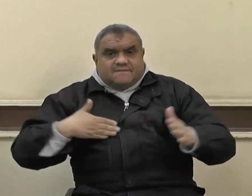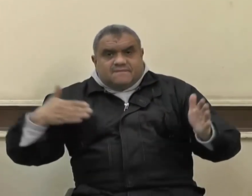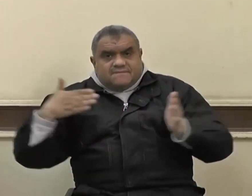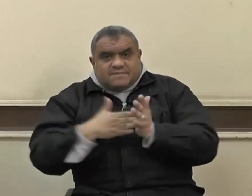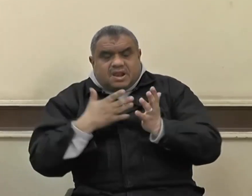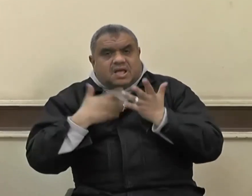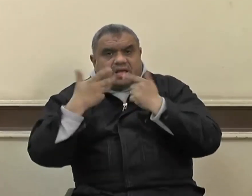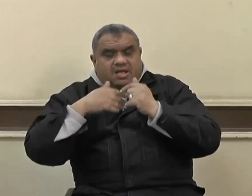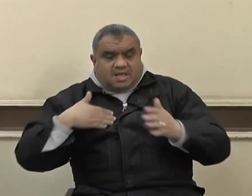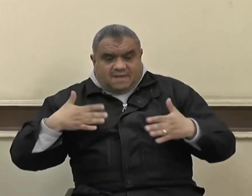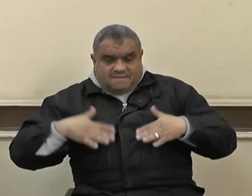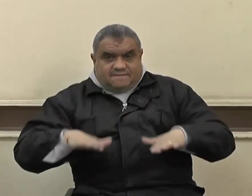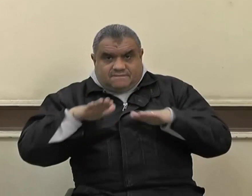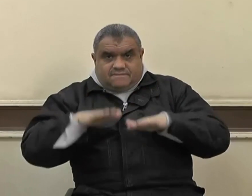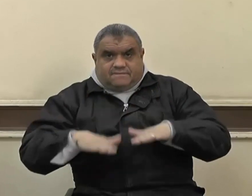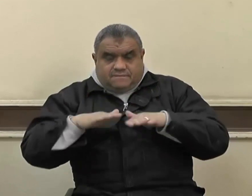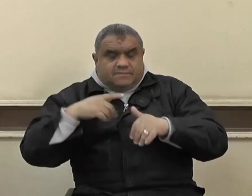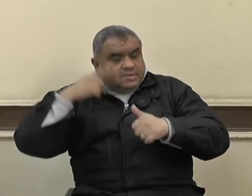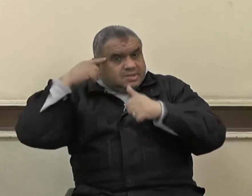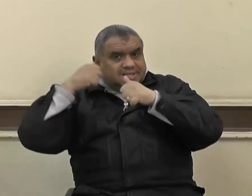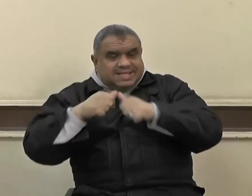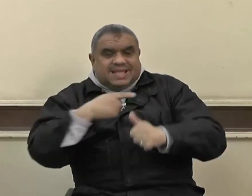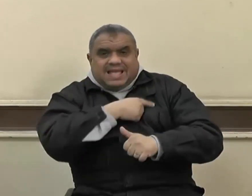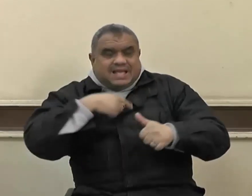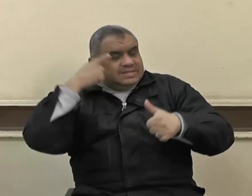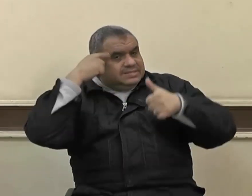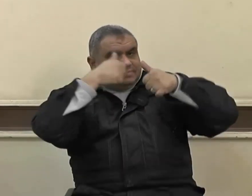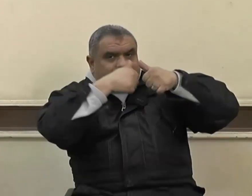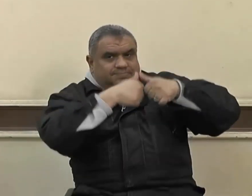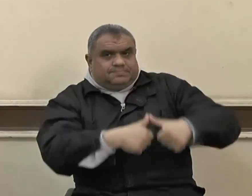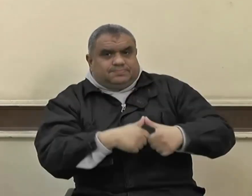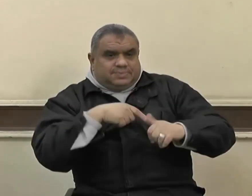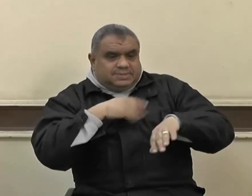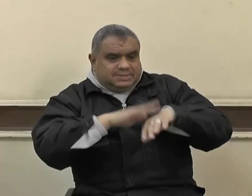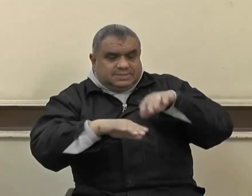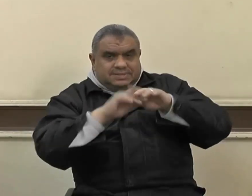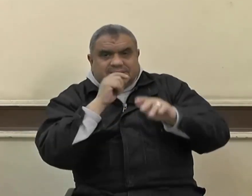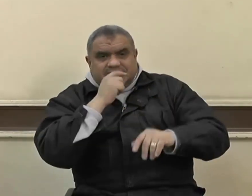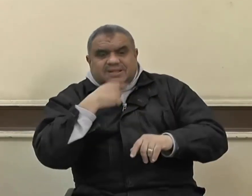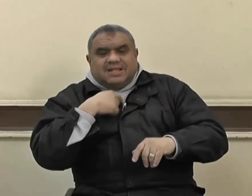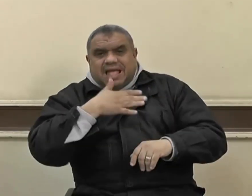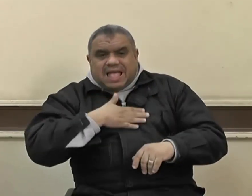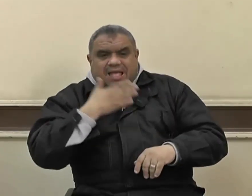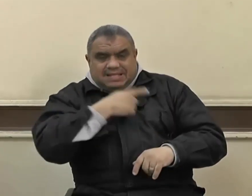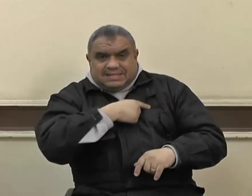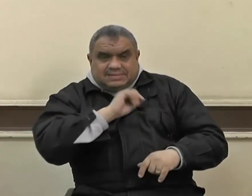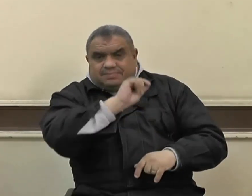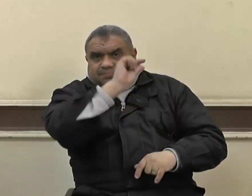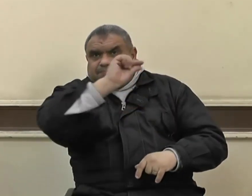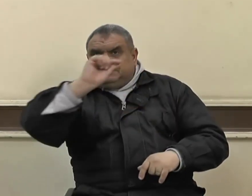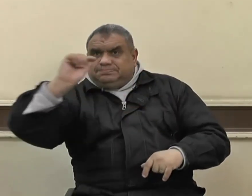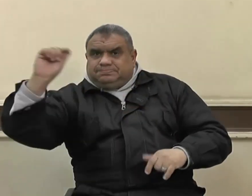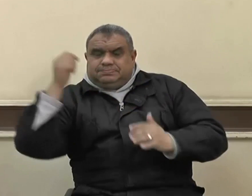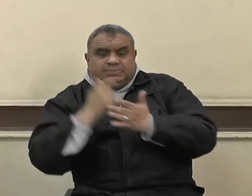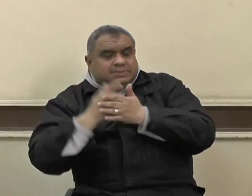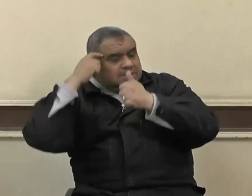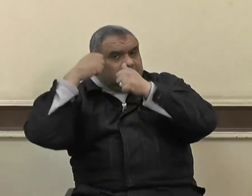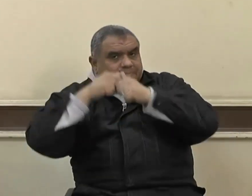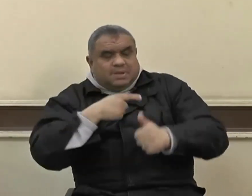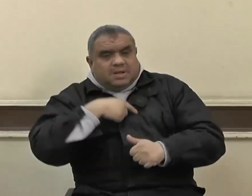في هيئة الفخر والشرف والجمال يقول صلى الله عليه وسلم والذي نفسي